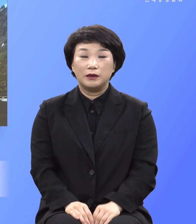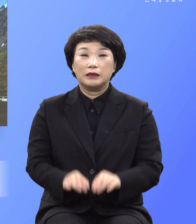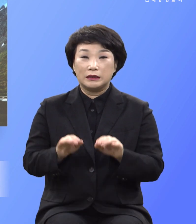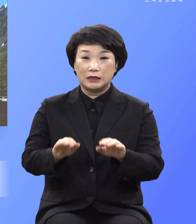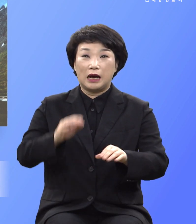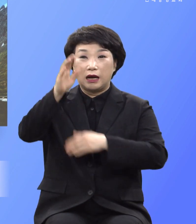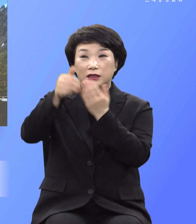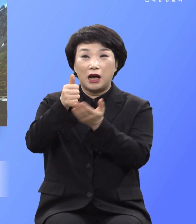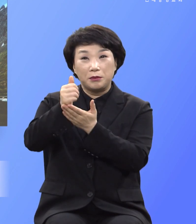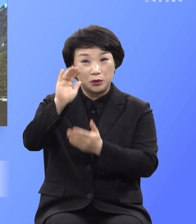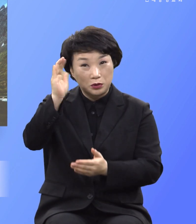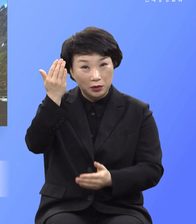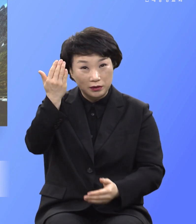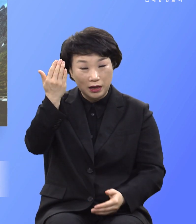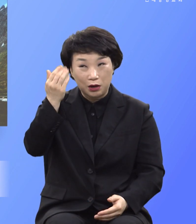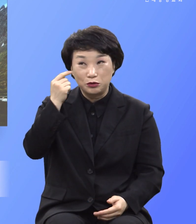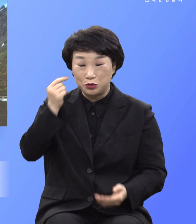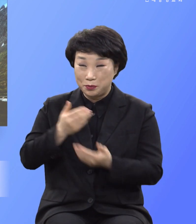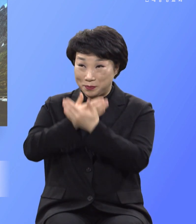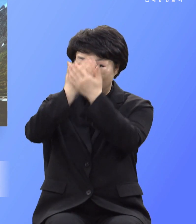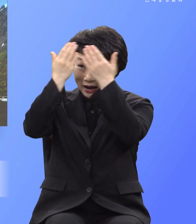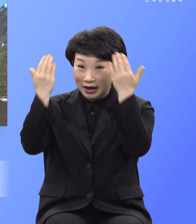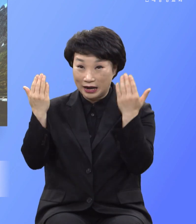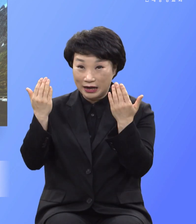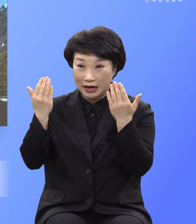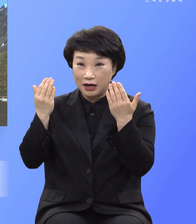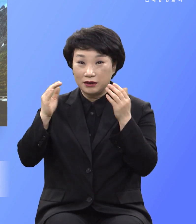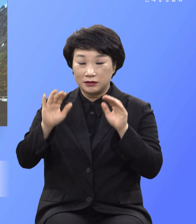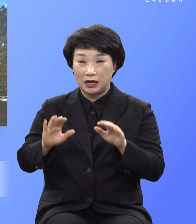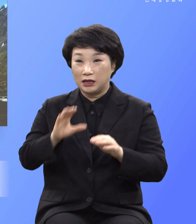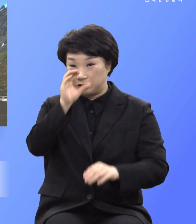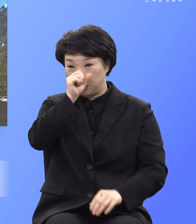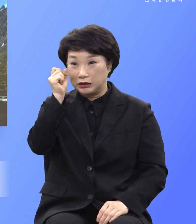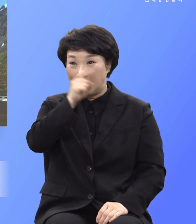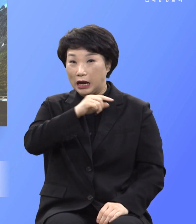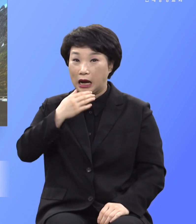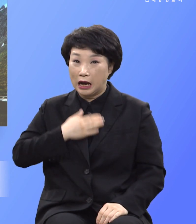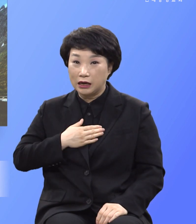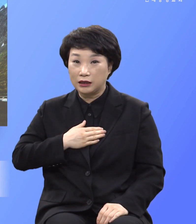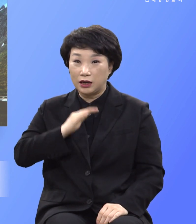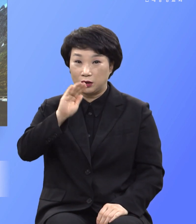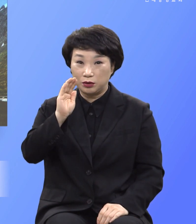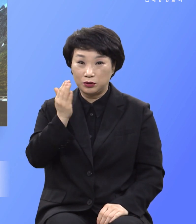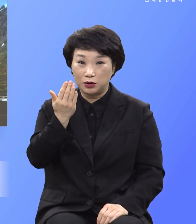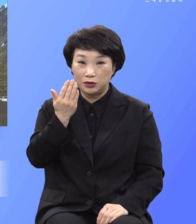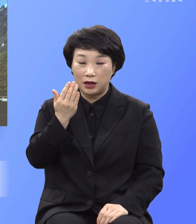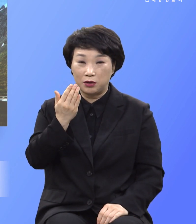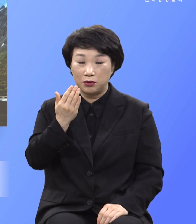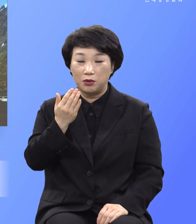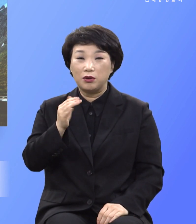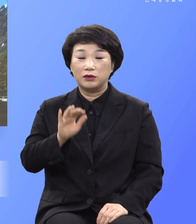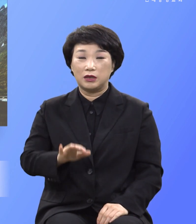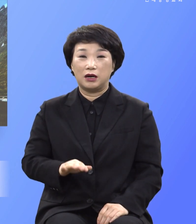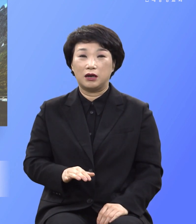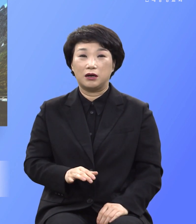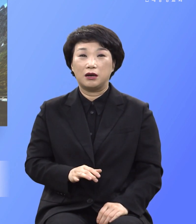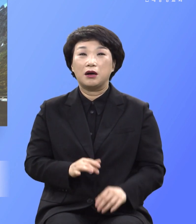된다 눈이 밝아진다 선악을 알게 된다 하니 이것은